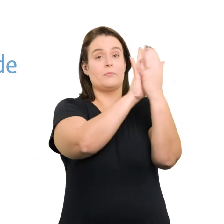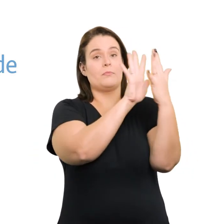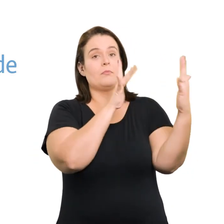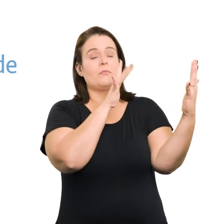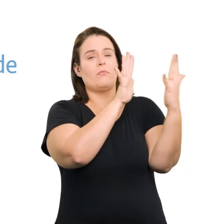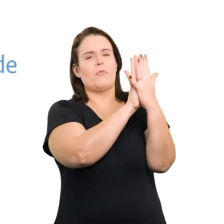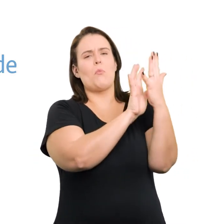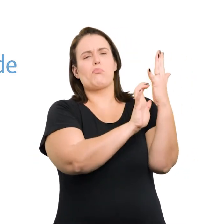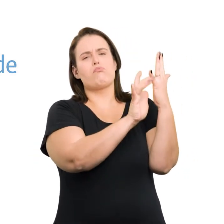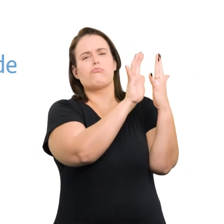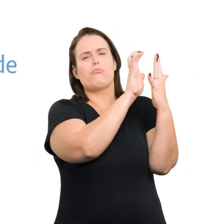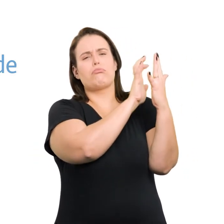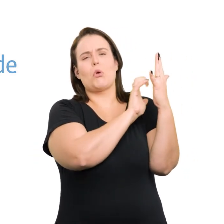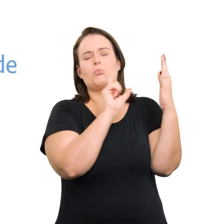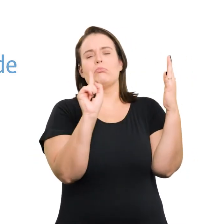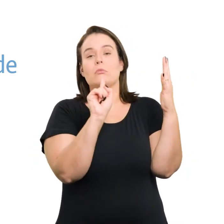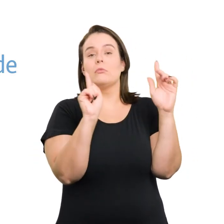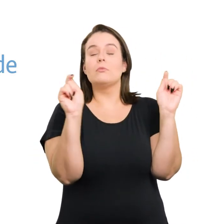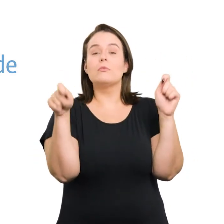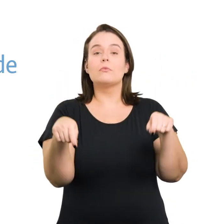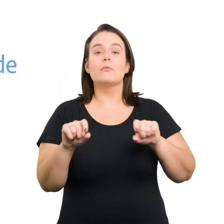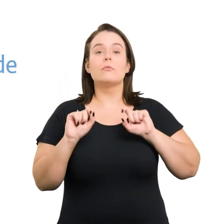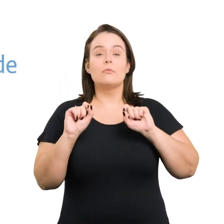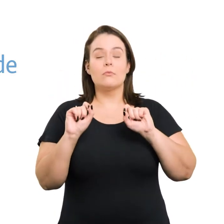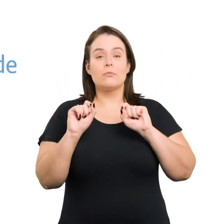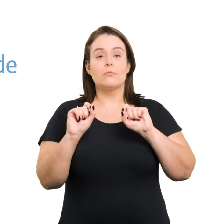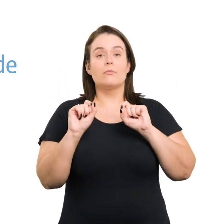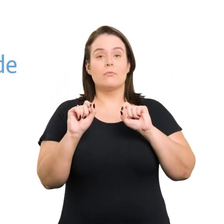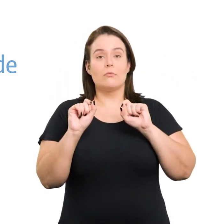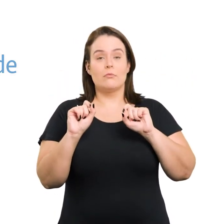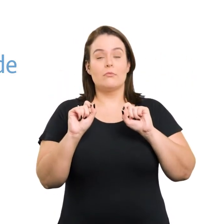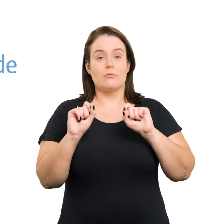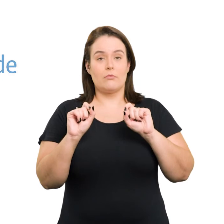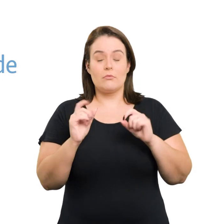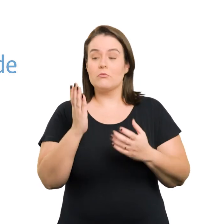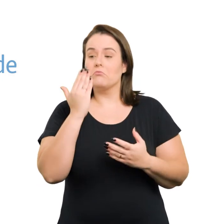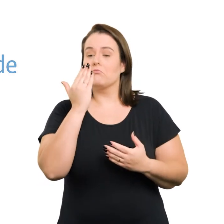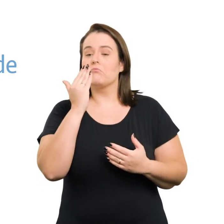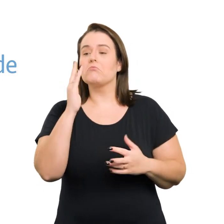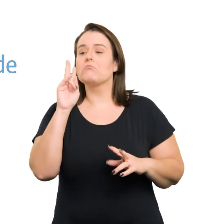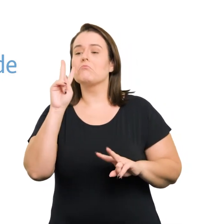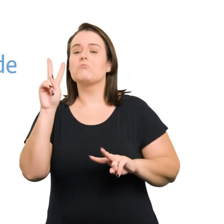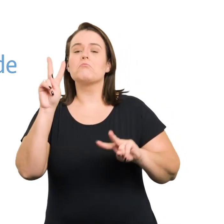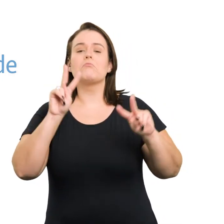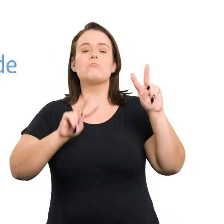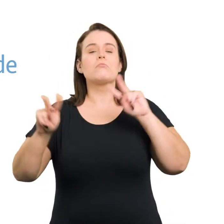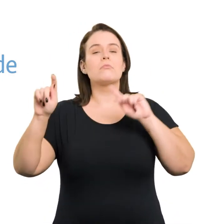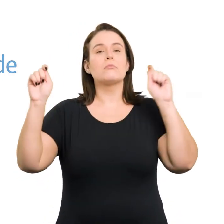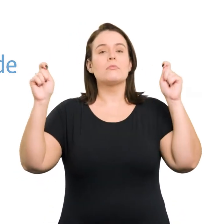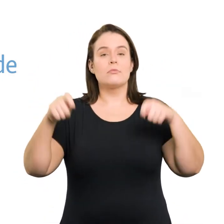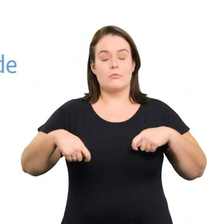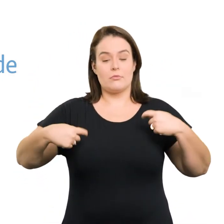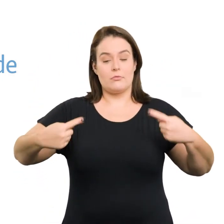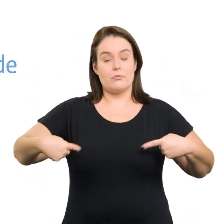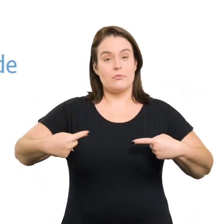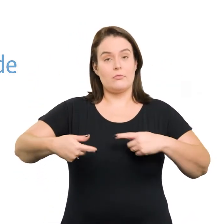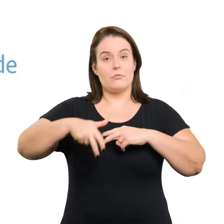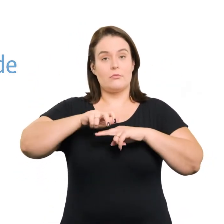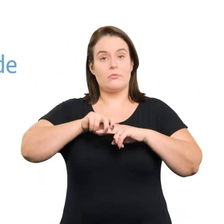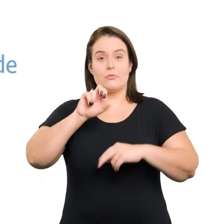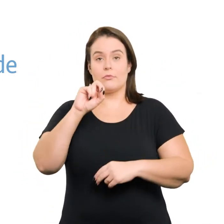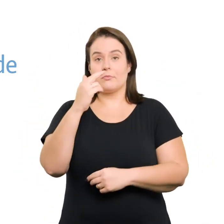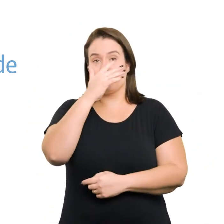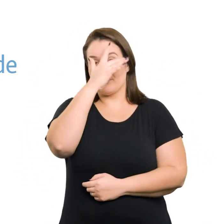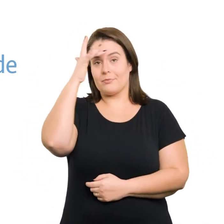espelho anti-embaçante de forma a possibilitar a visualização dos alimentos por pessoa em cadeira de rodas ou